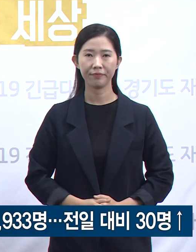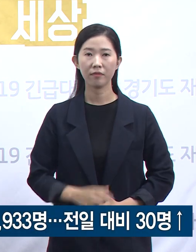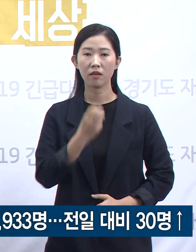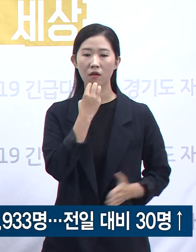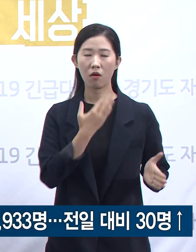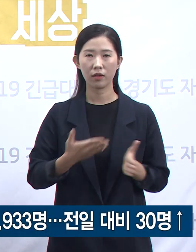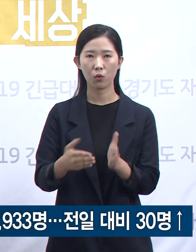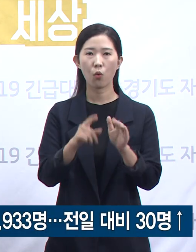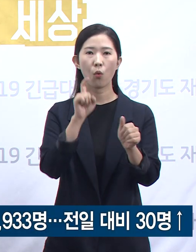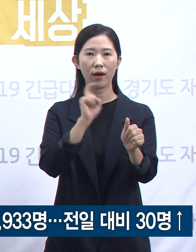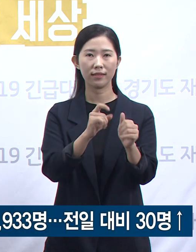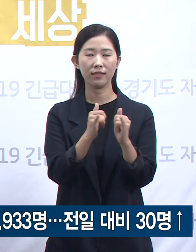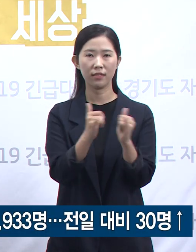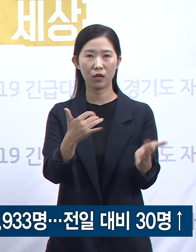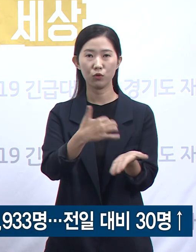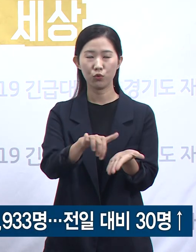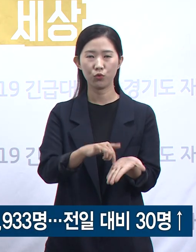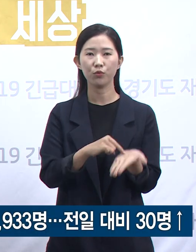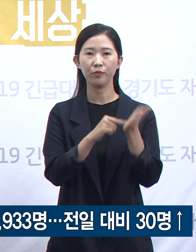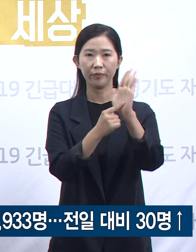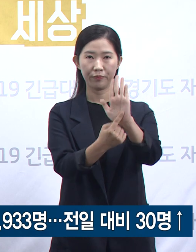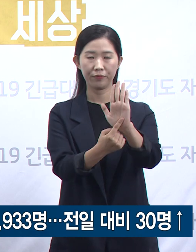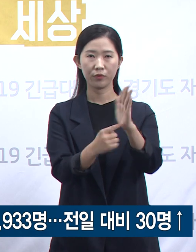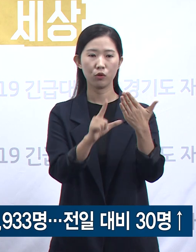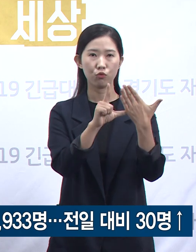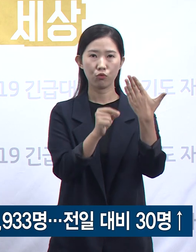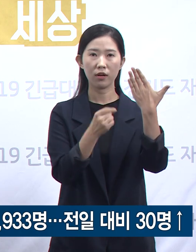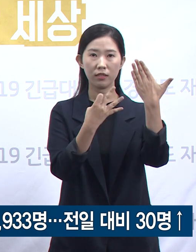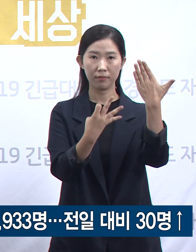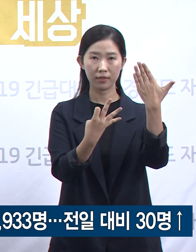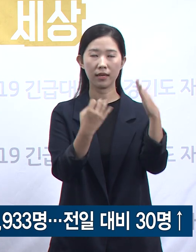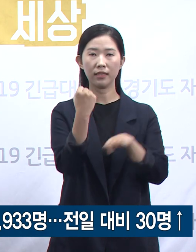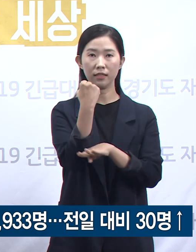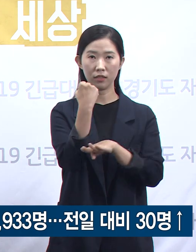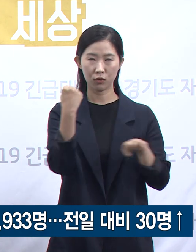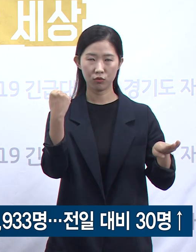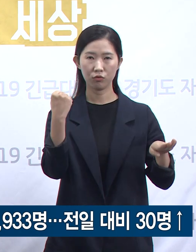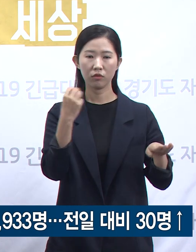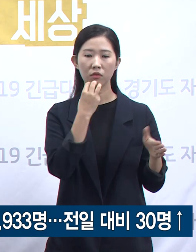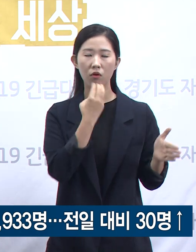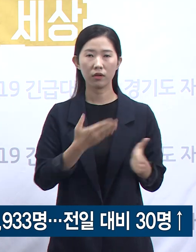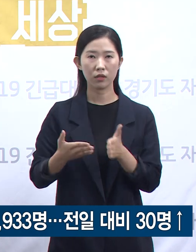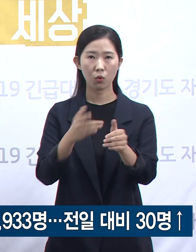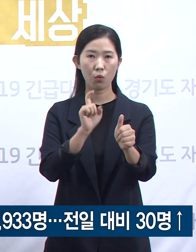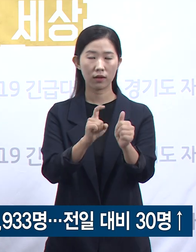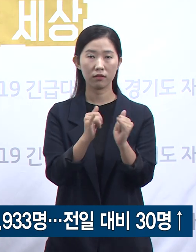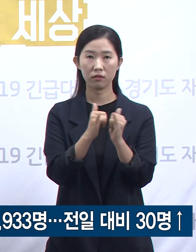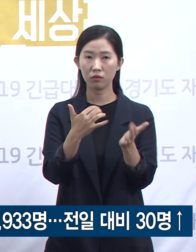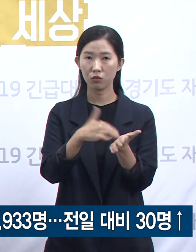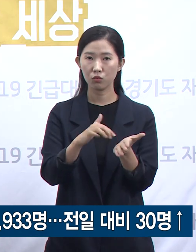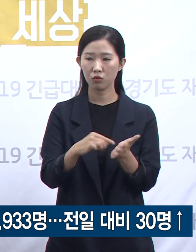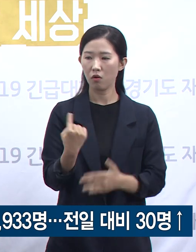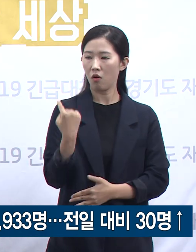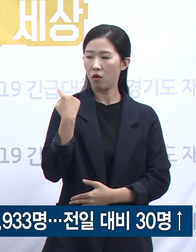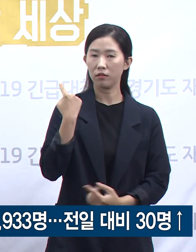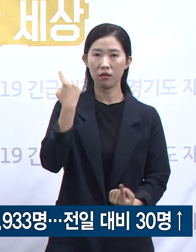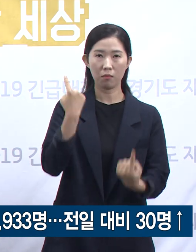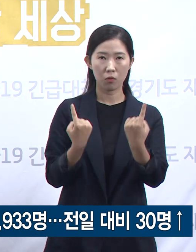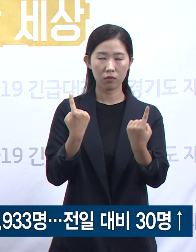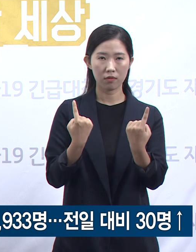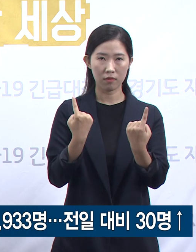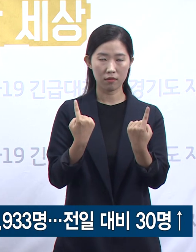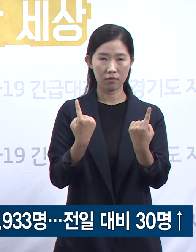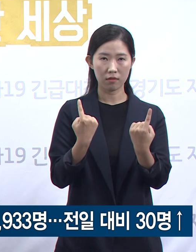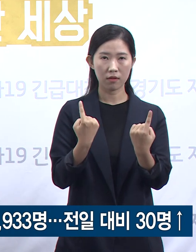경기도 확진자 발생 현황입니다. 9월 14일 0시 기준 경기도의 확진자 수는 전일 오전 0시 대비